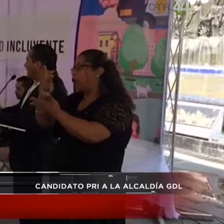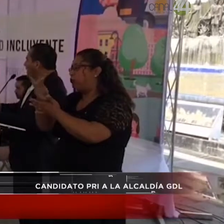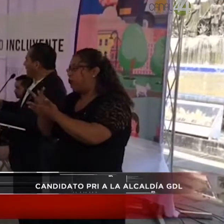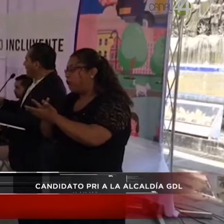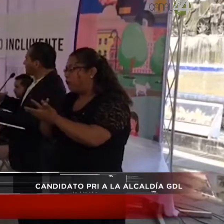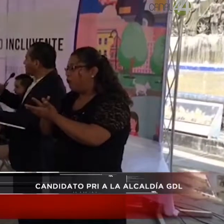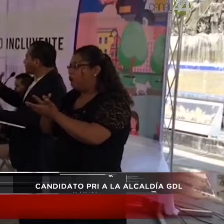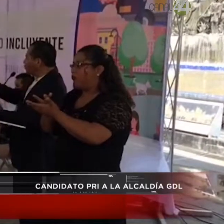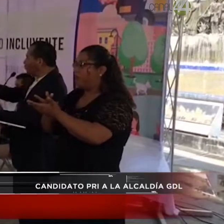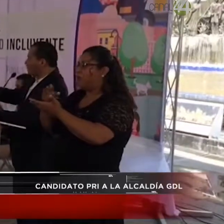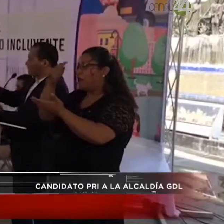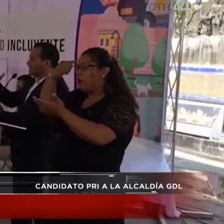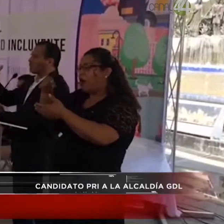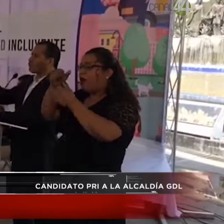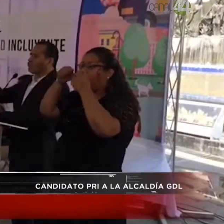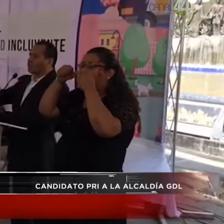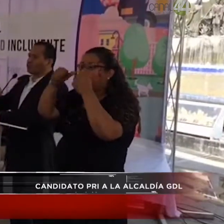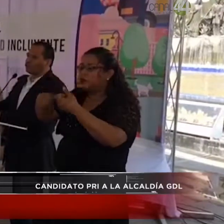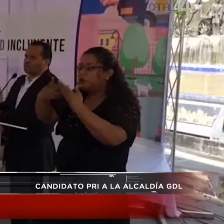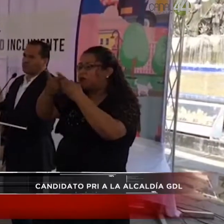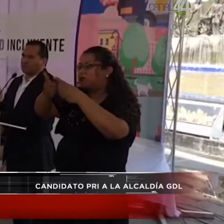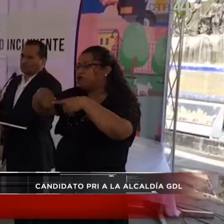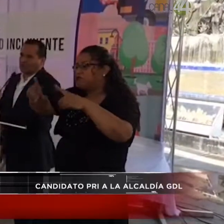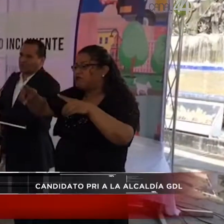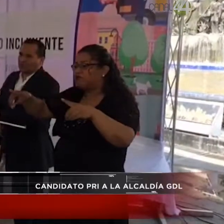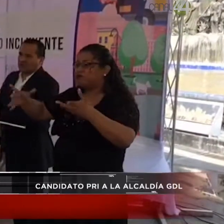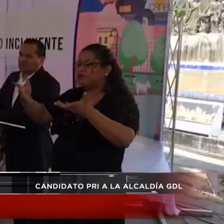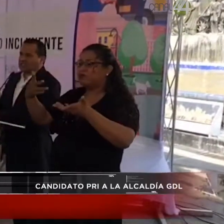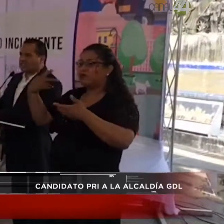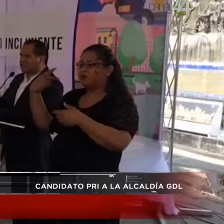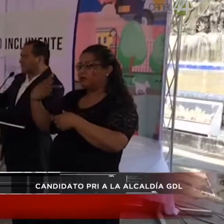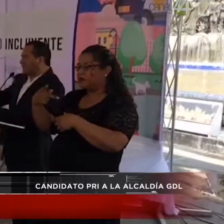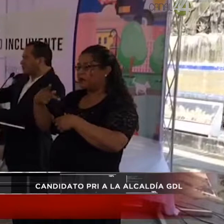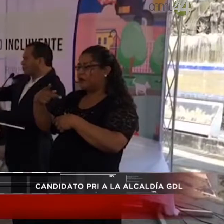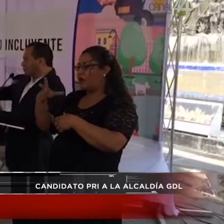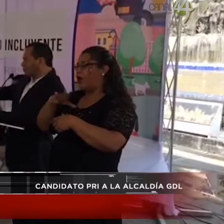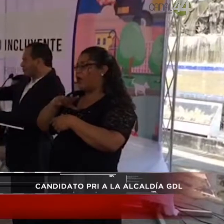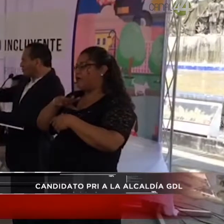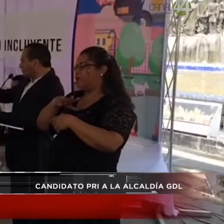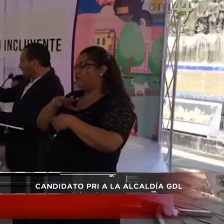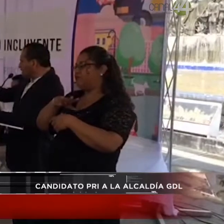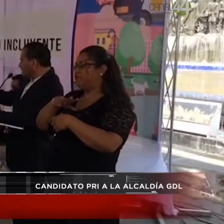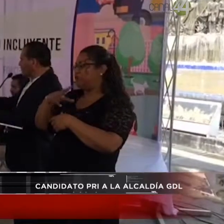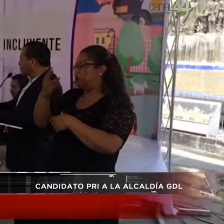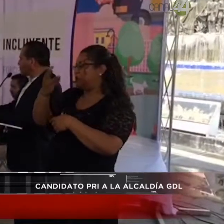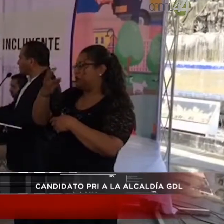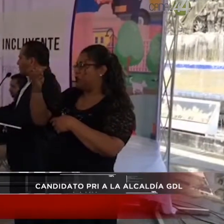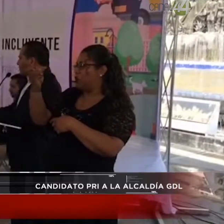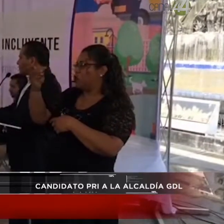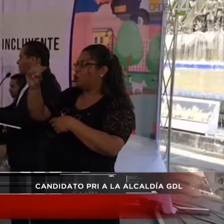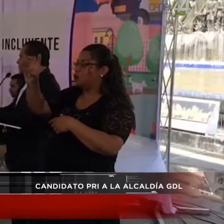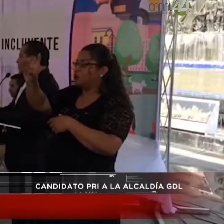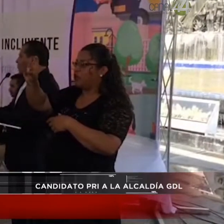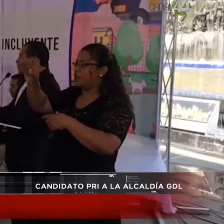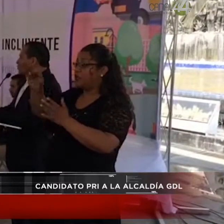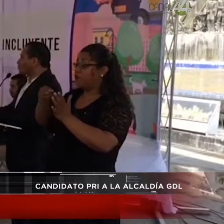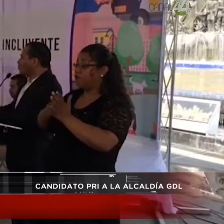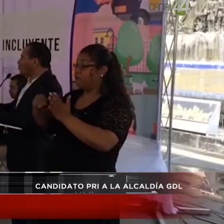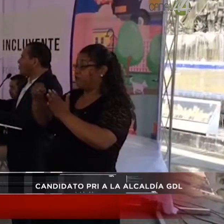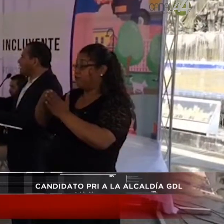atención y desarrollo productivo de 330 millones de pesos